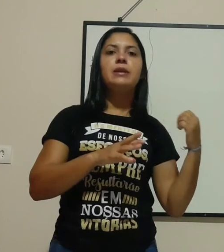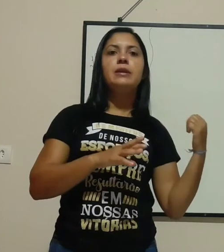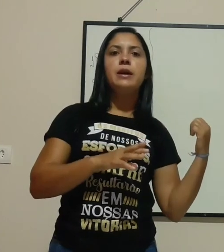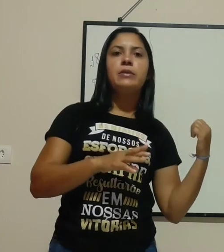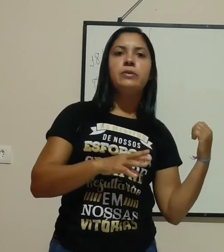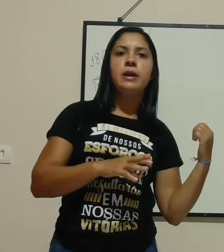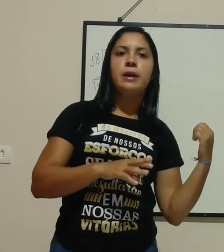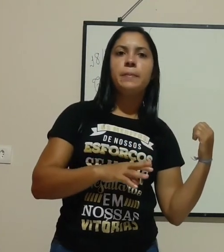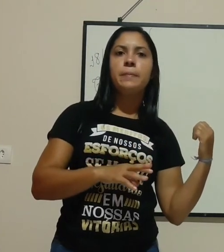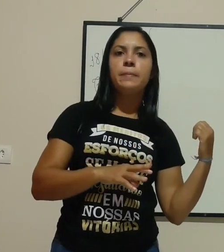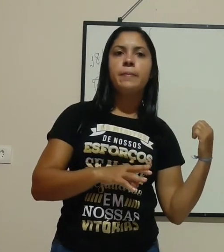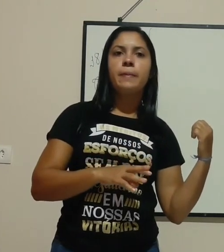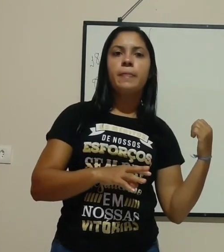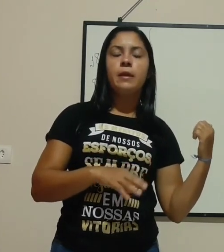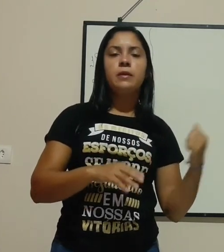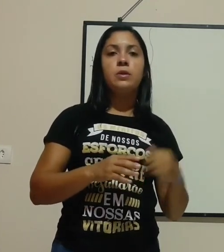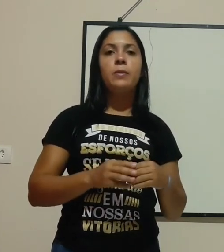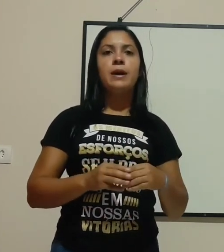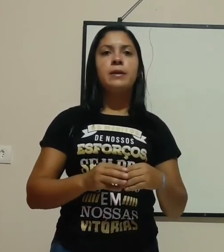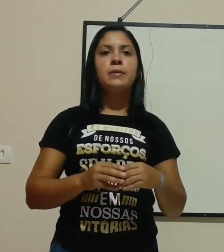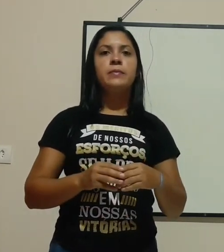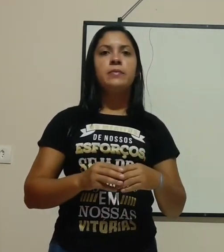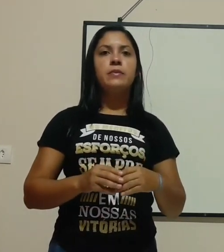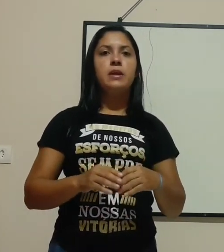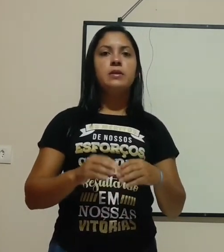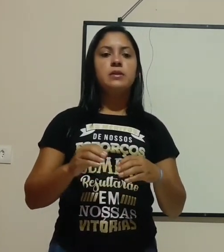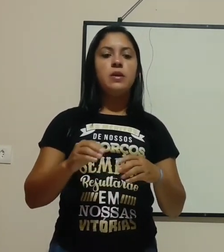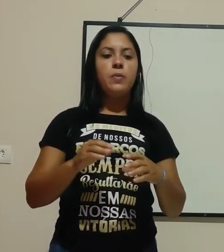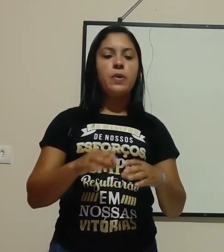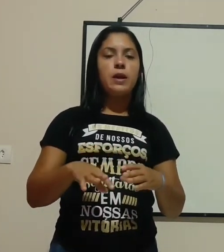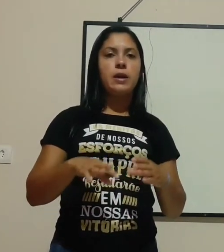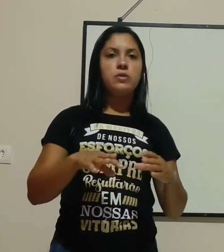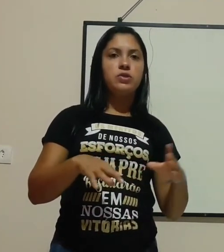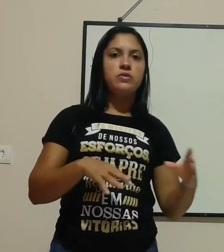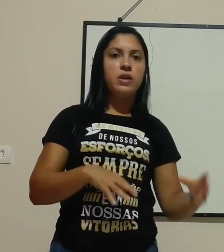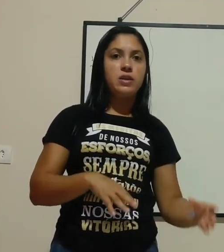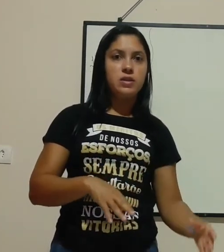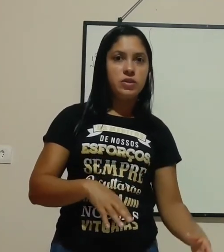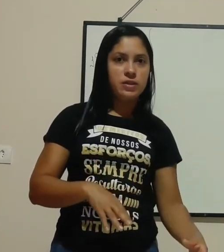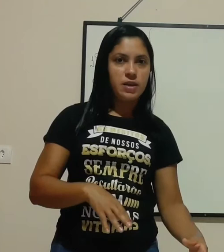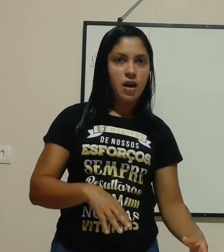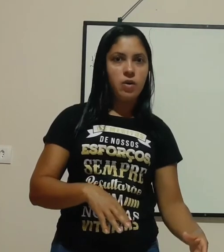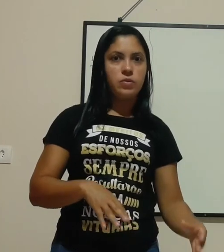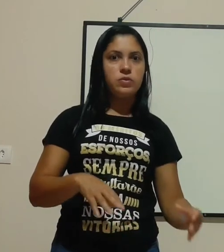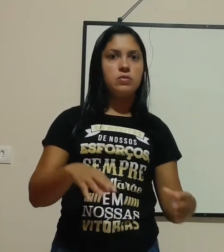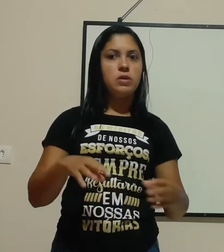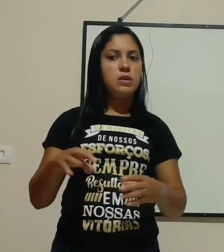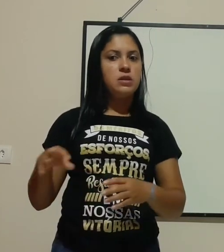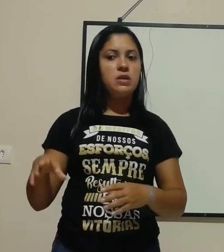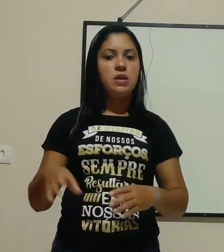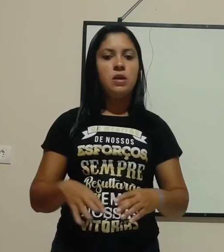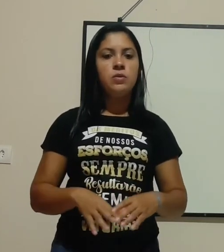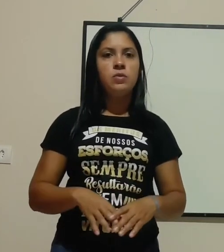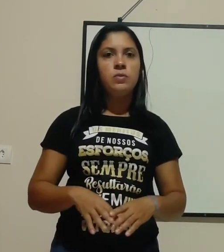ligado na tomada. Se eu, por acaso, estiver descalço, sem nenhuma